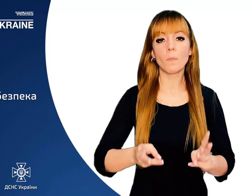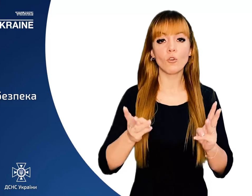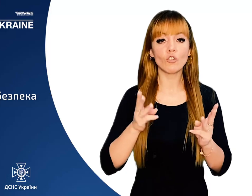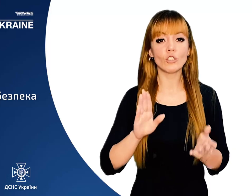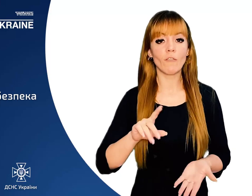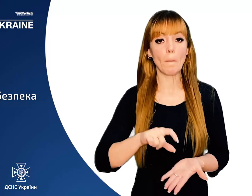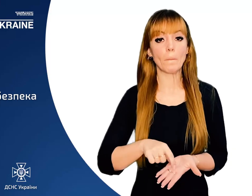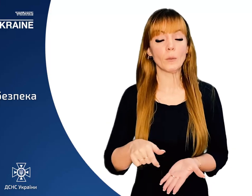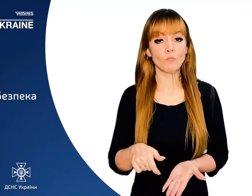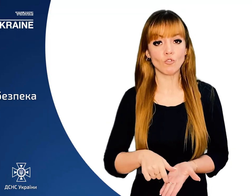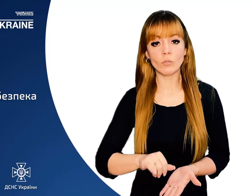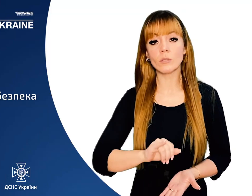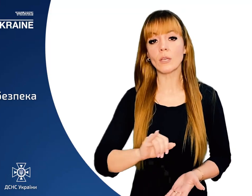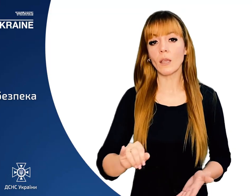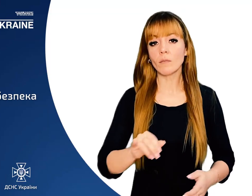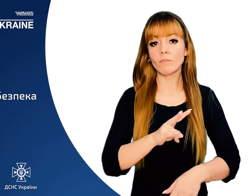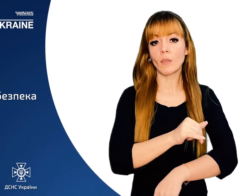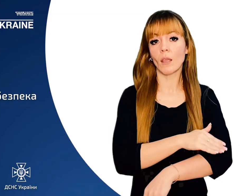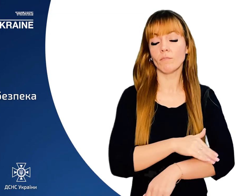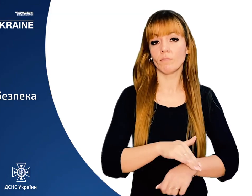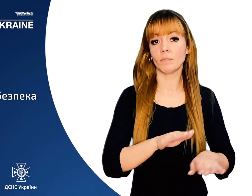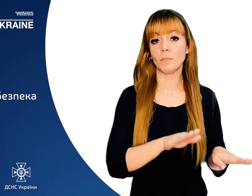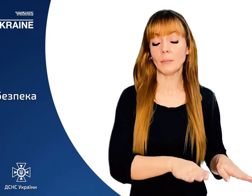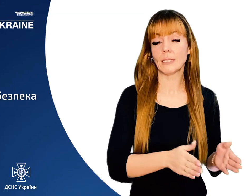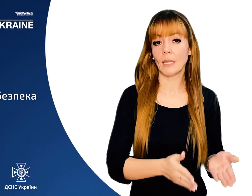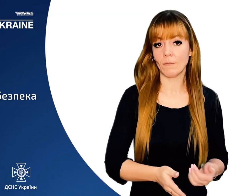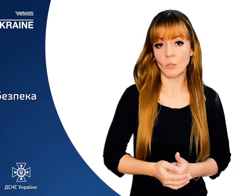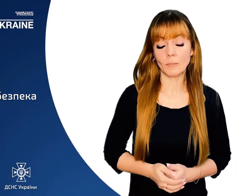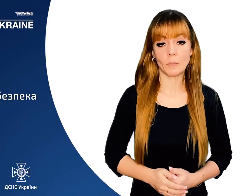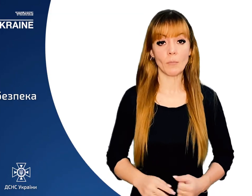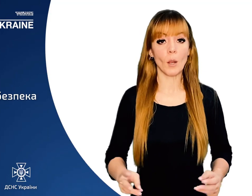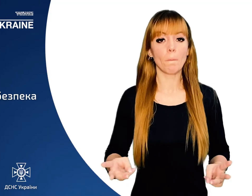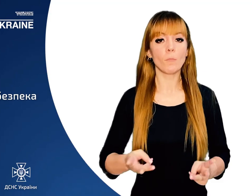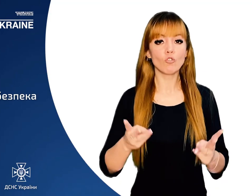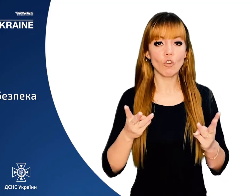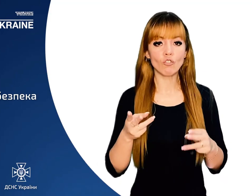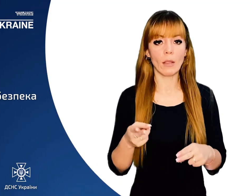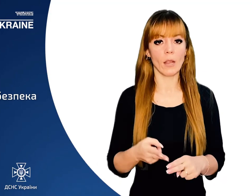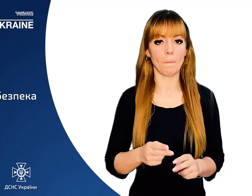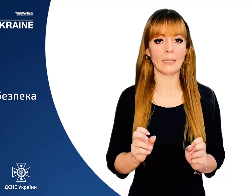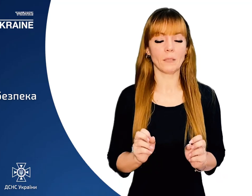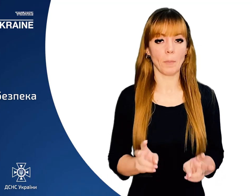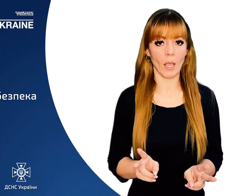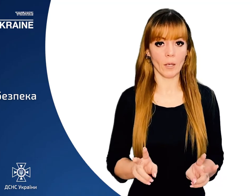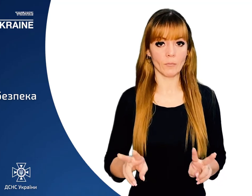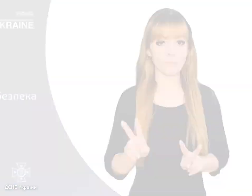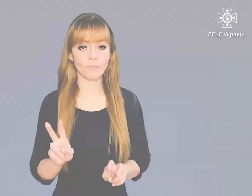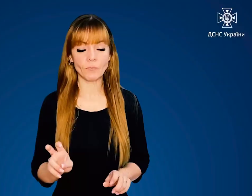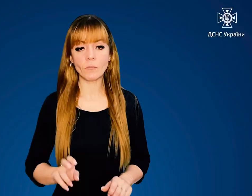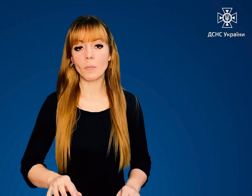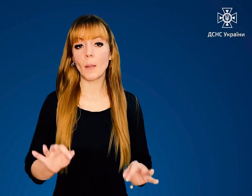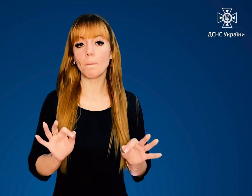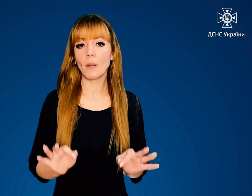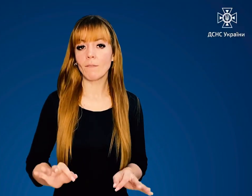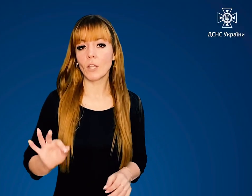Пожежа у приміщенні та на відкритій місцевості Пожежна небезпека Правильно